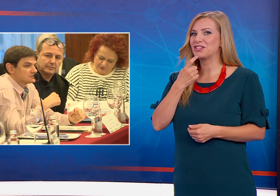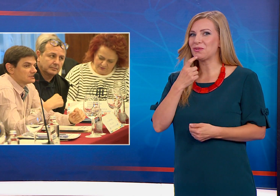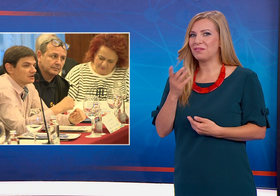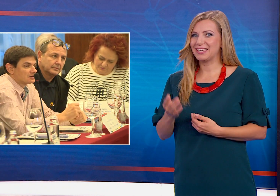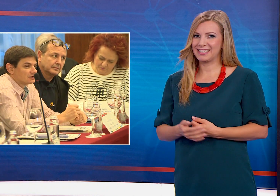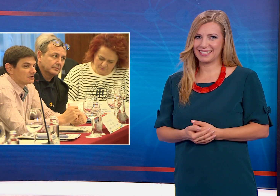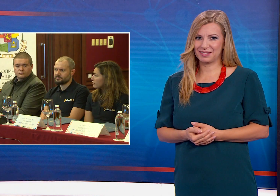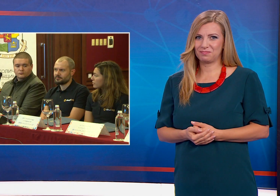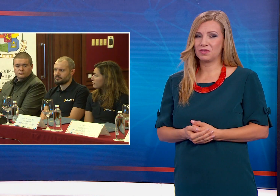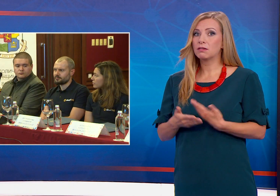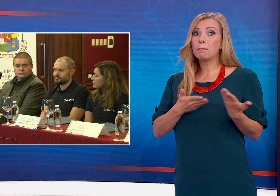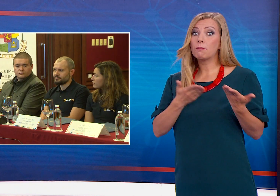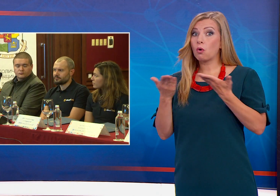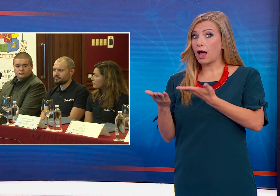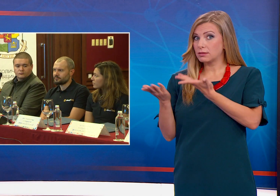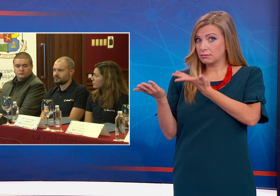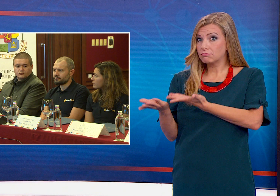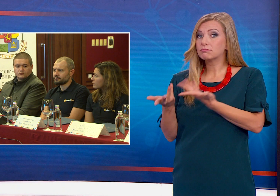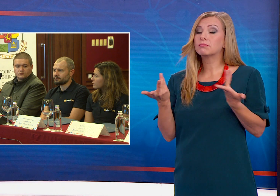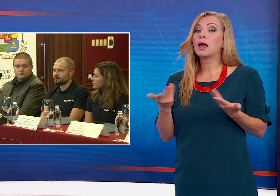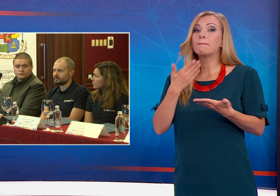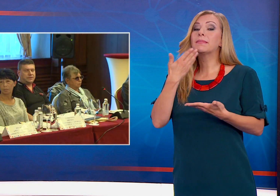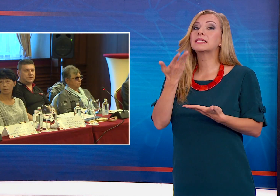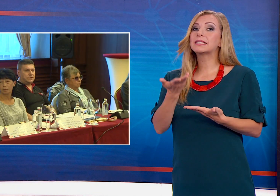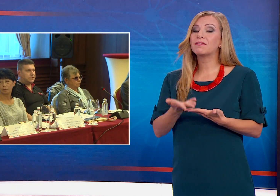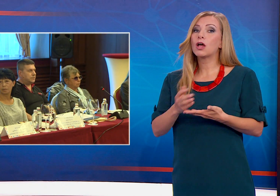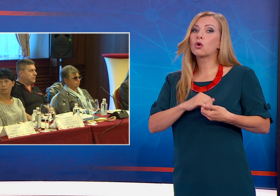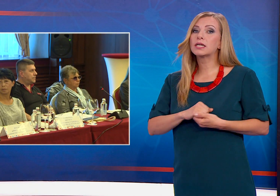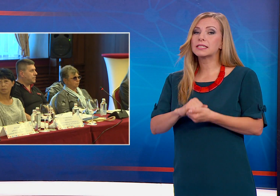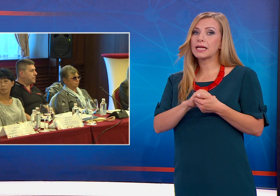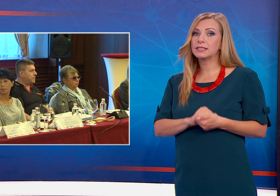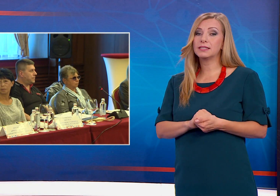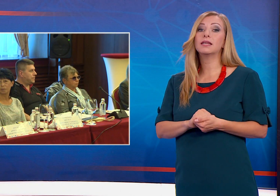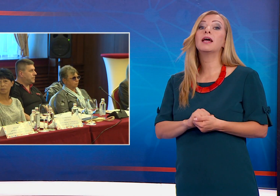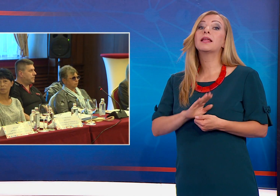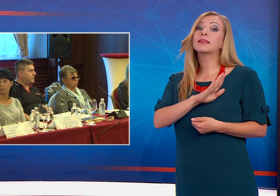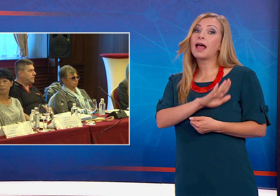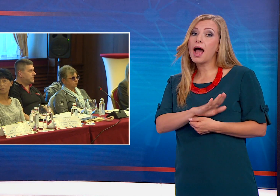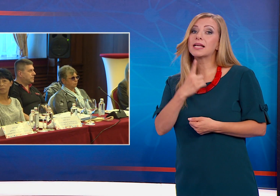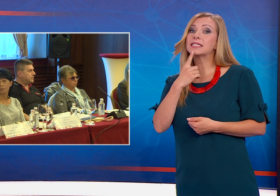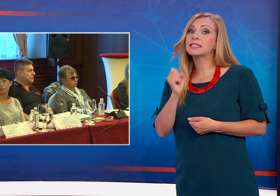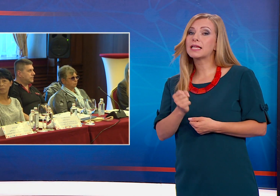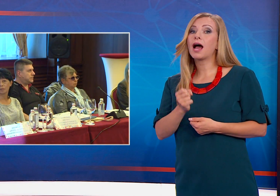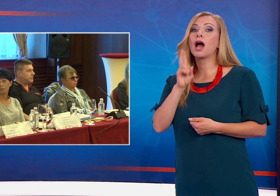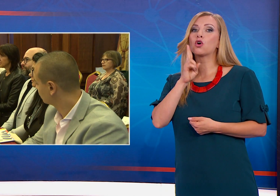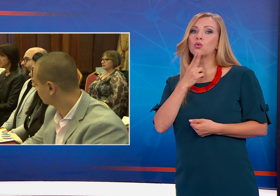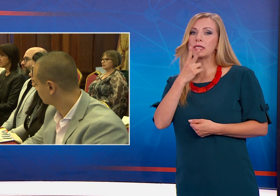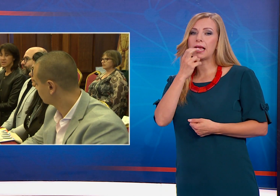Сред поканените на събитието бяха представители на организациите на и за глухите и сляпоглухите хора, както и